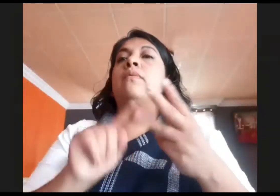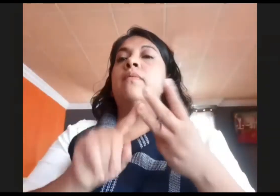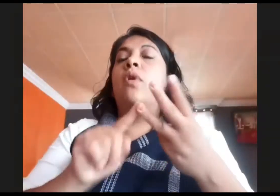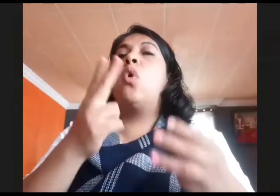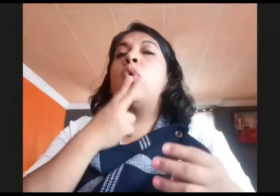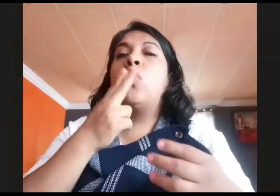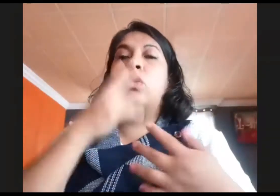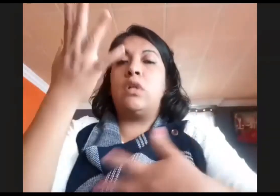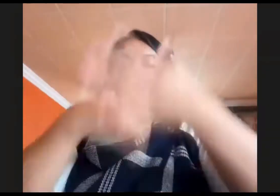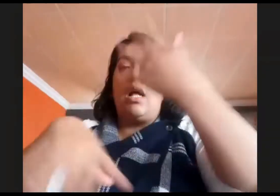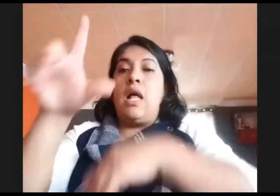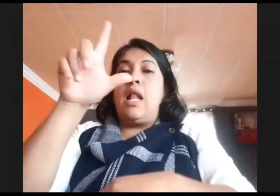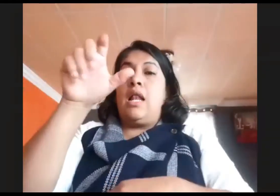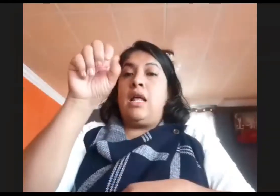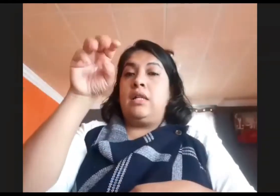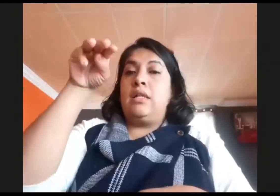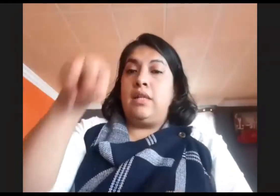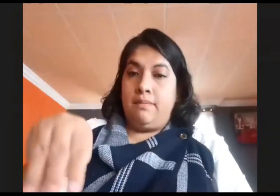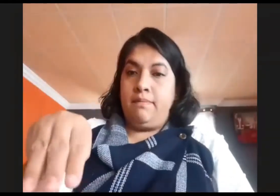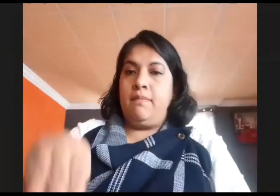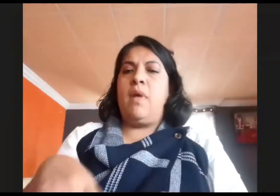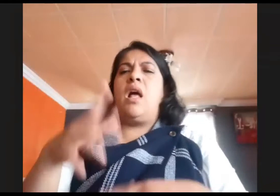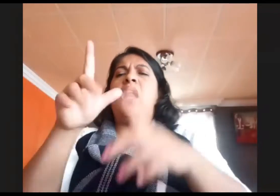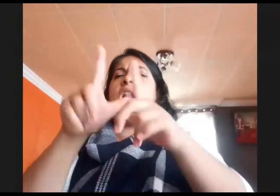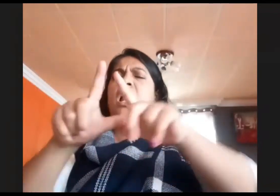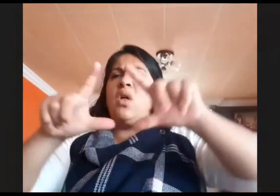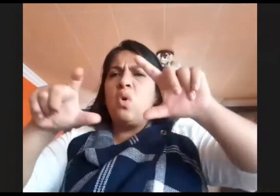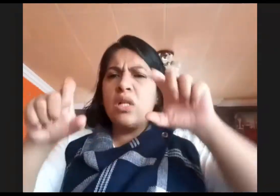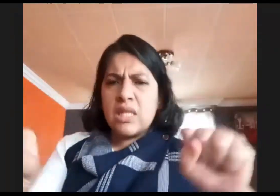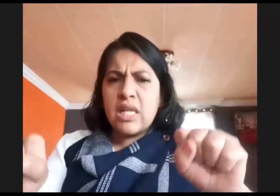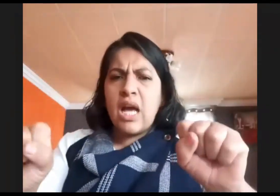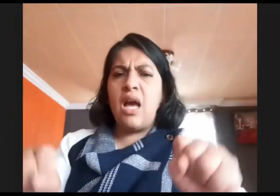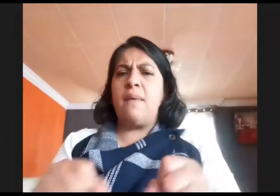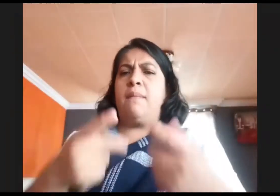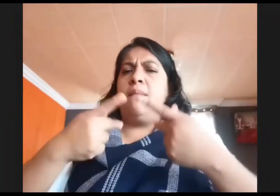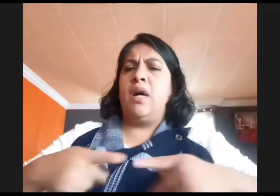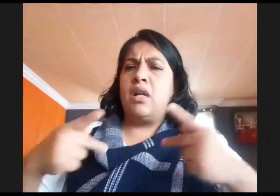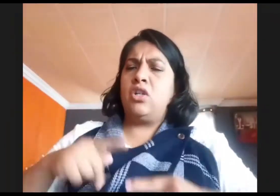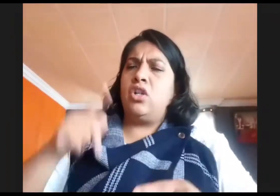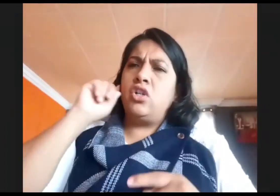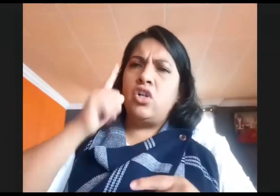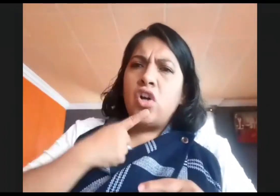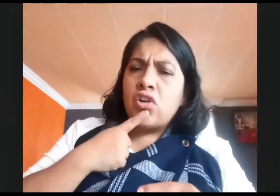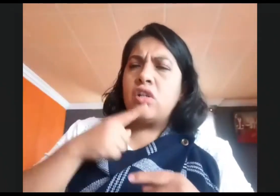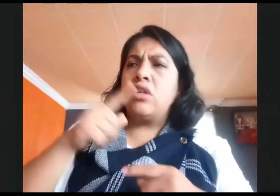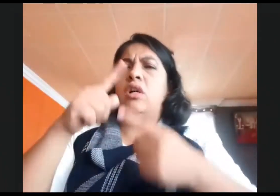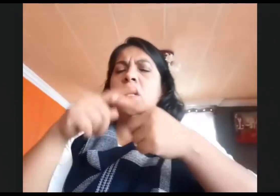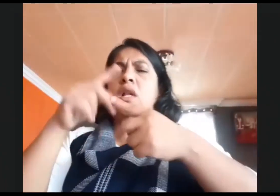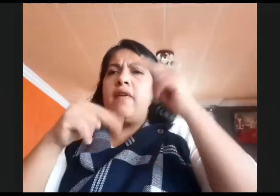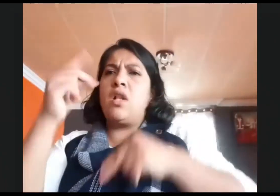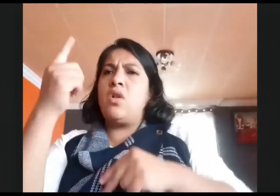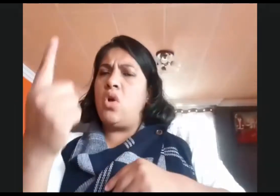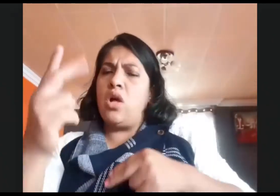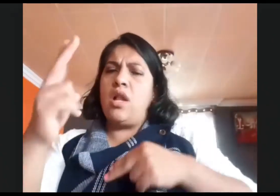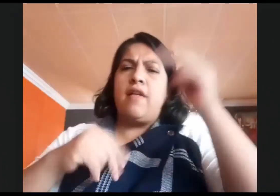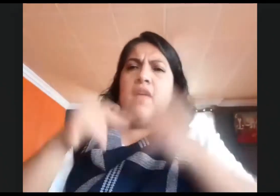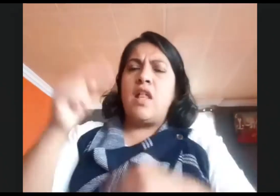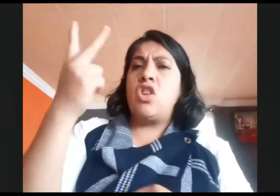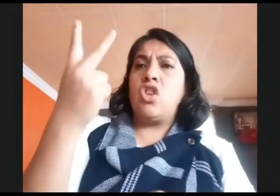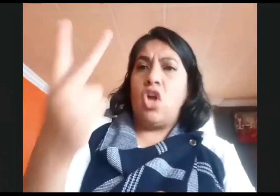existen en el territorio nacional, incluida la lengua empleada por la comunidad silente. La lengua de señas mexicana, por sus